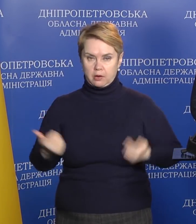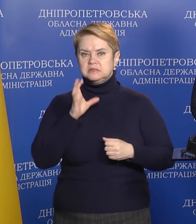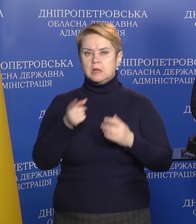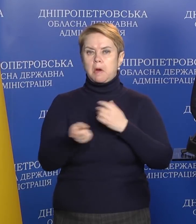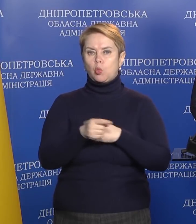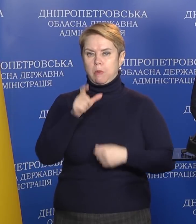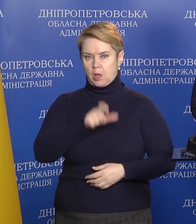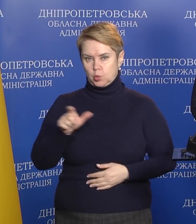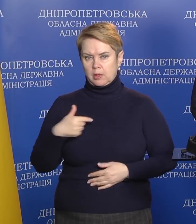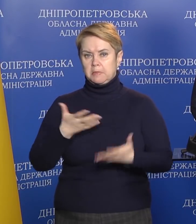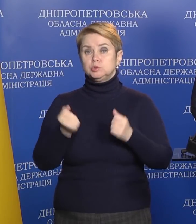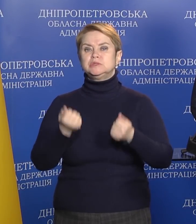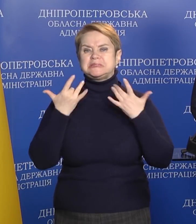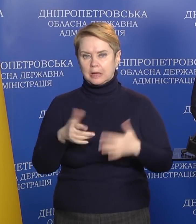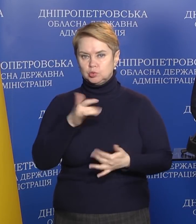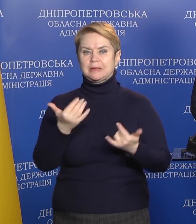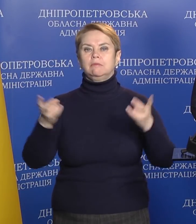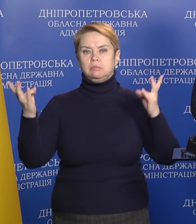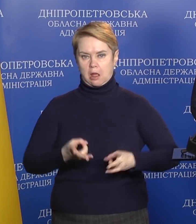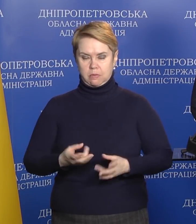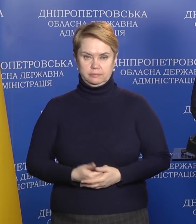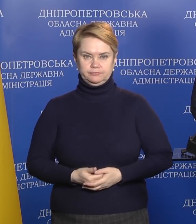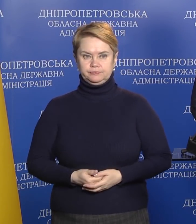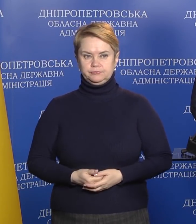Ми приймемо стільки людей, скільки треба.